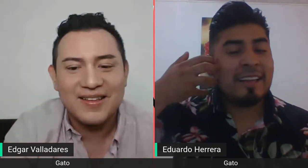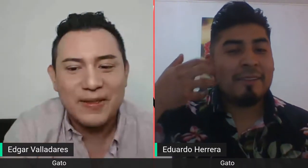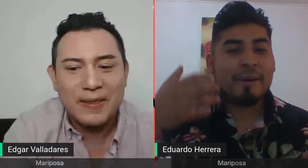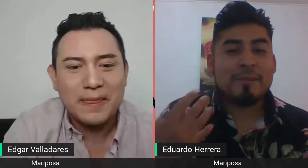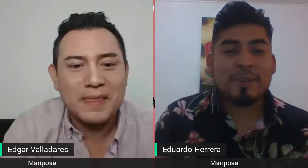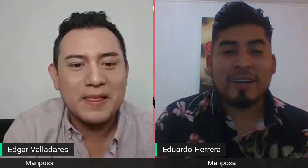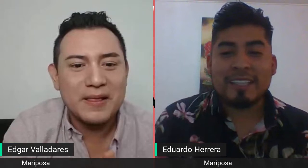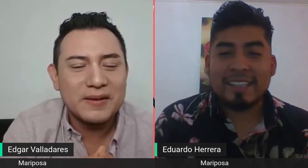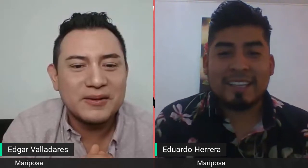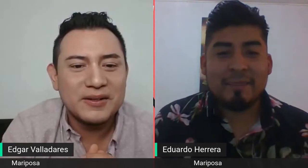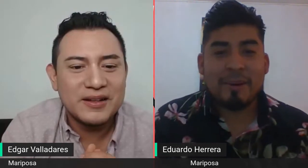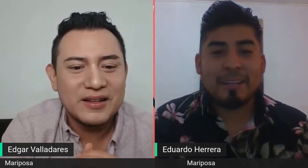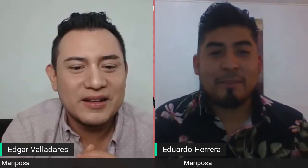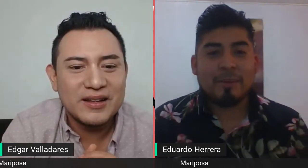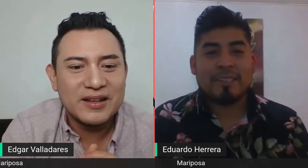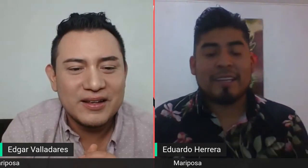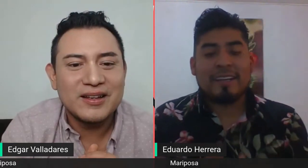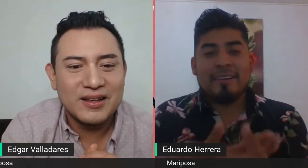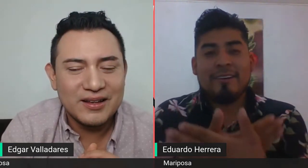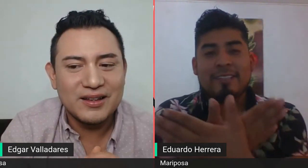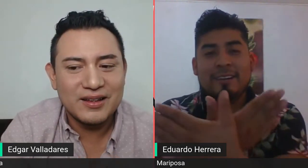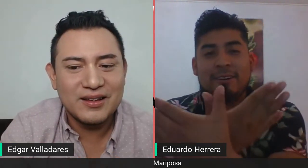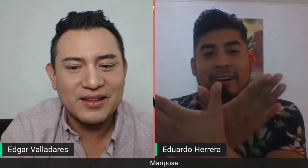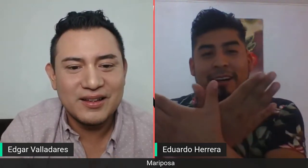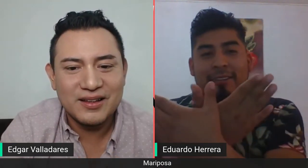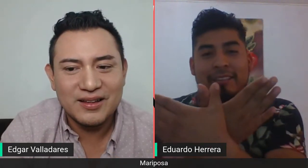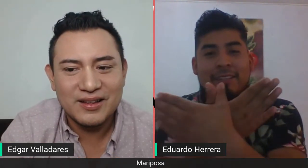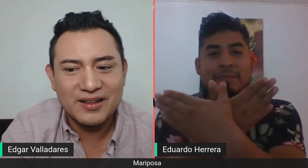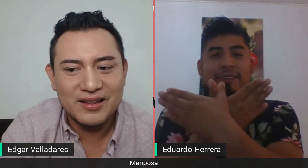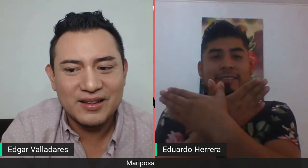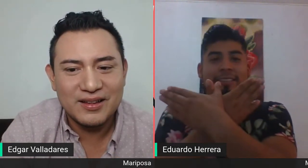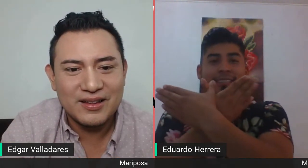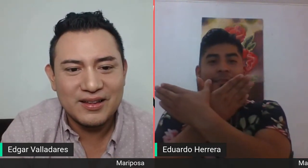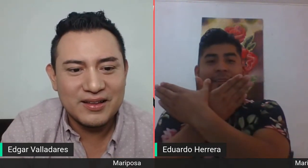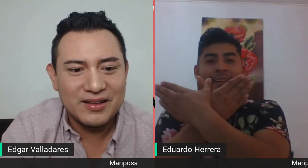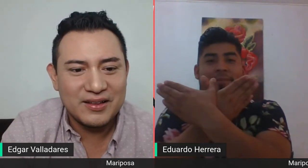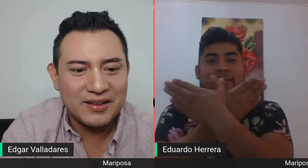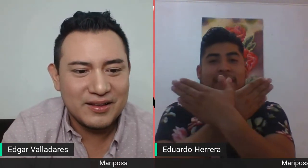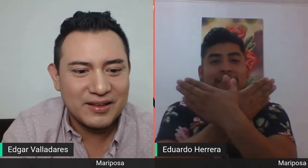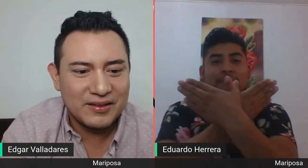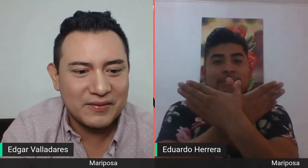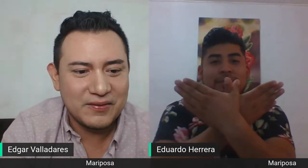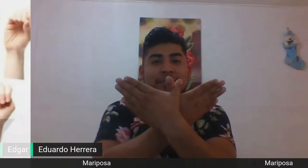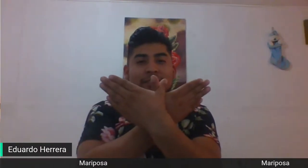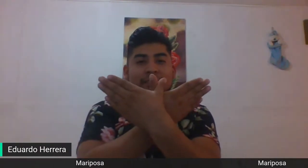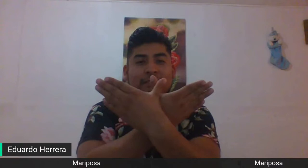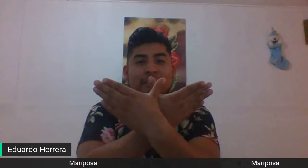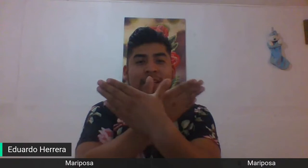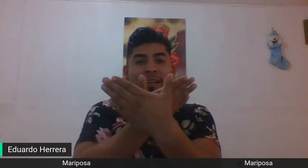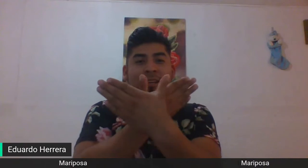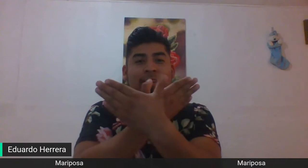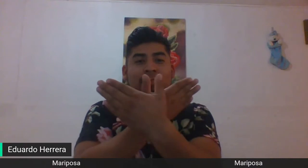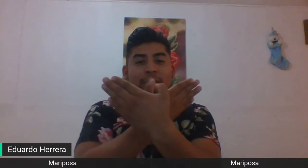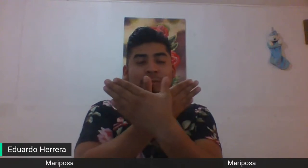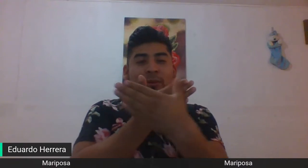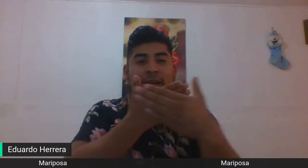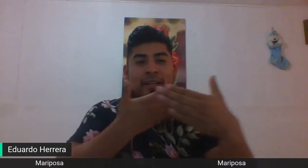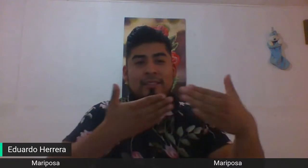Vamos con la seña de mariposa. Vamos a colocar nuestras manos de esta manera, en esta posición. Nuestros pulgares,